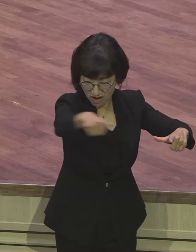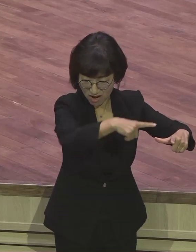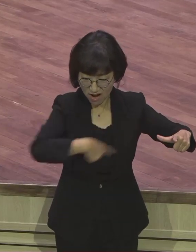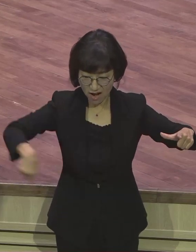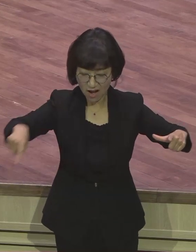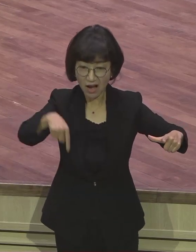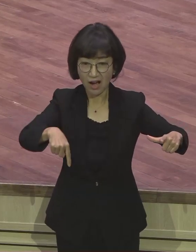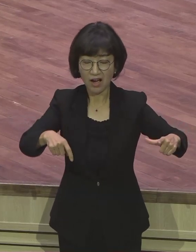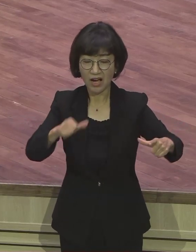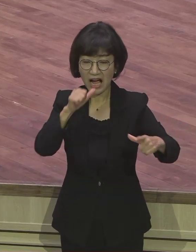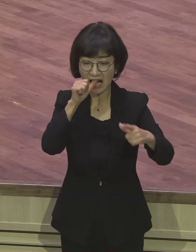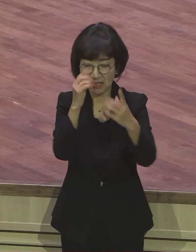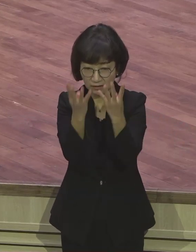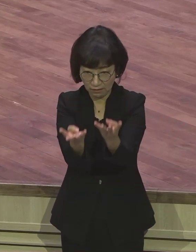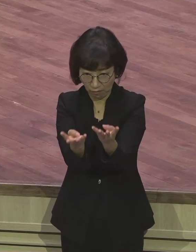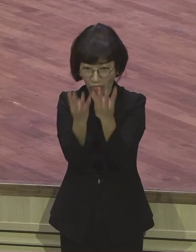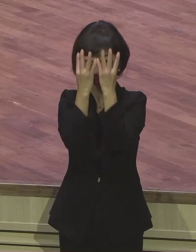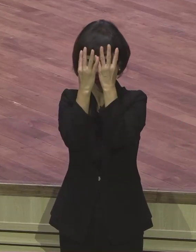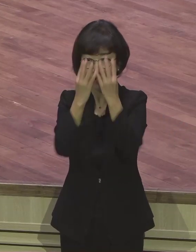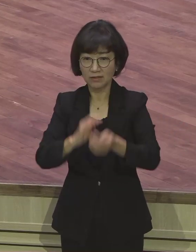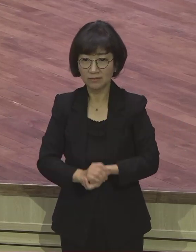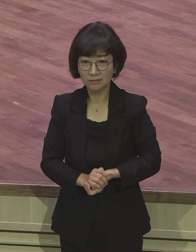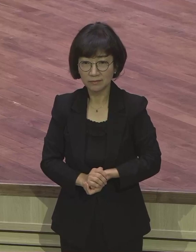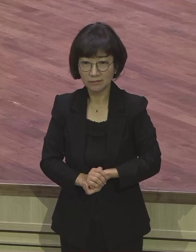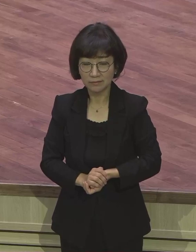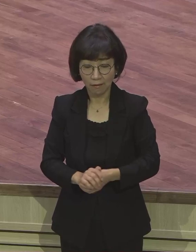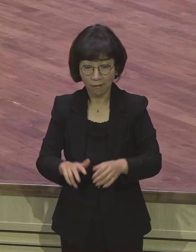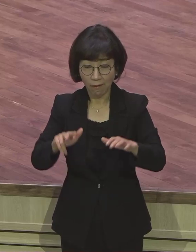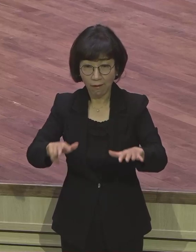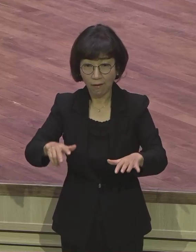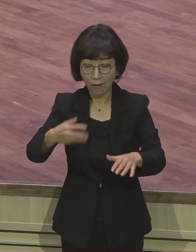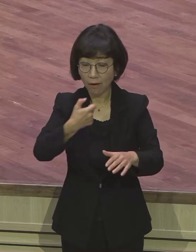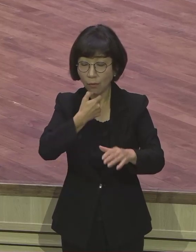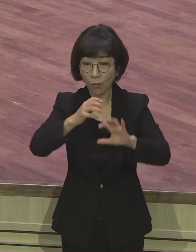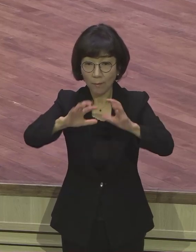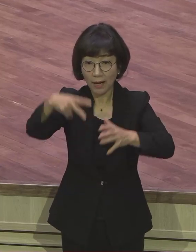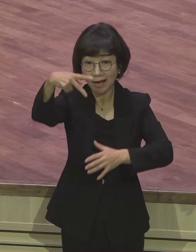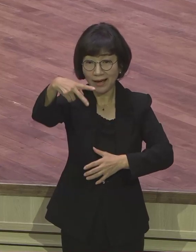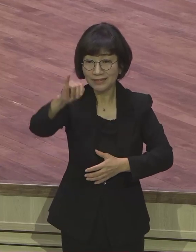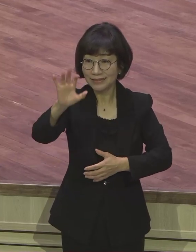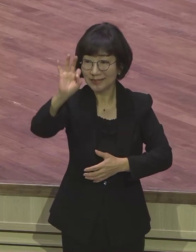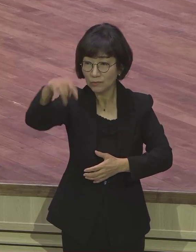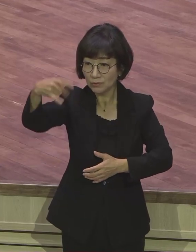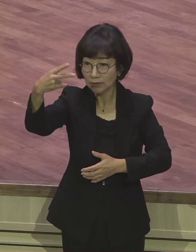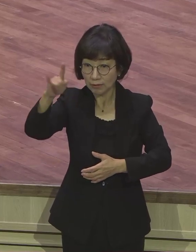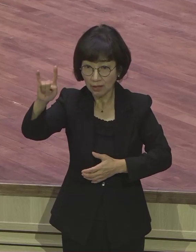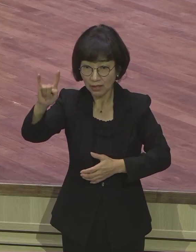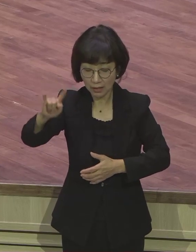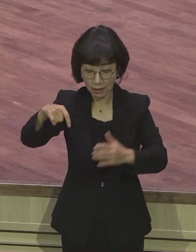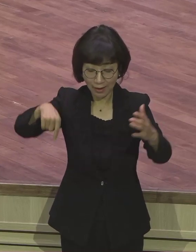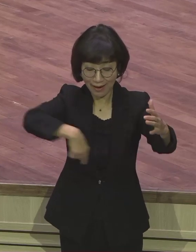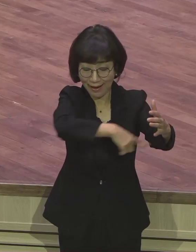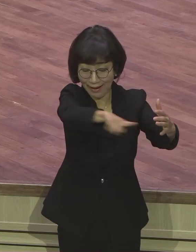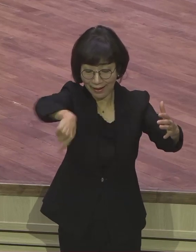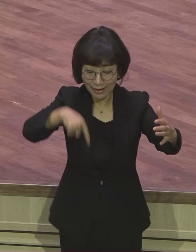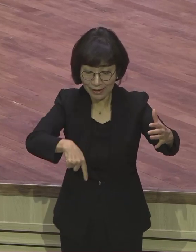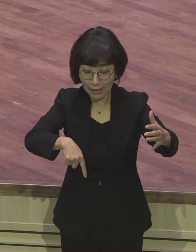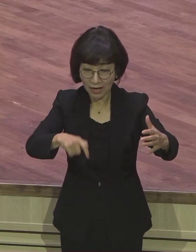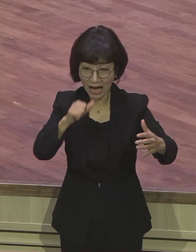당했다 이 말은 지금 로마 시위대 감옥에 내가 갇혀있다. 4경전 28장